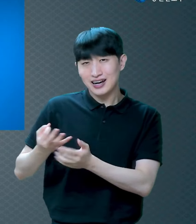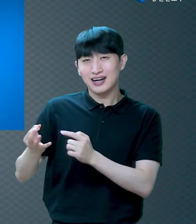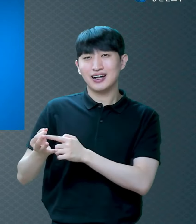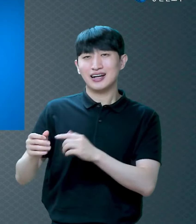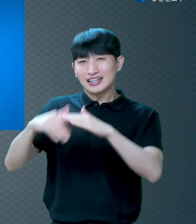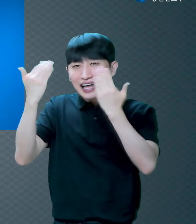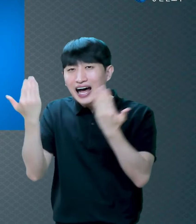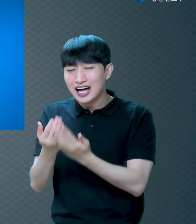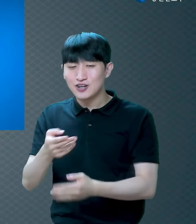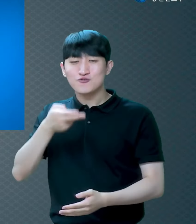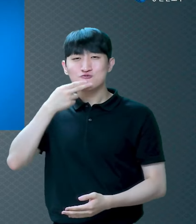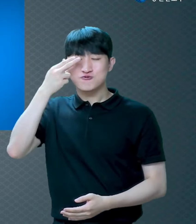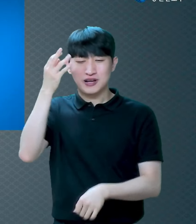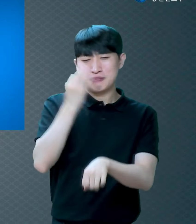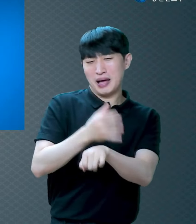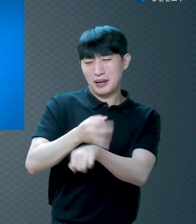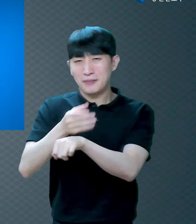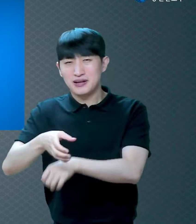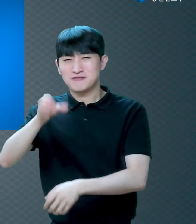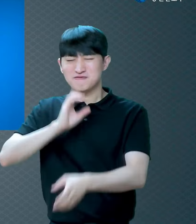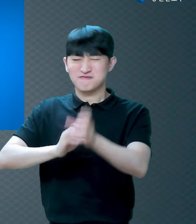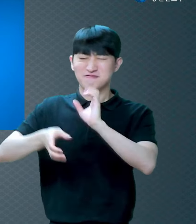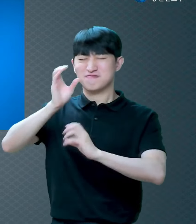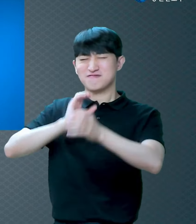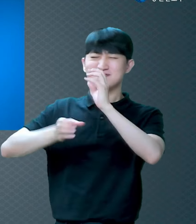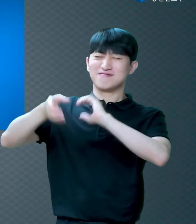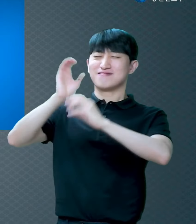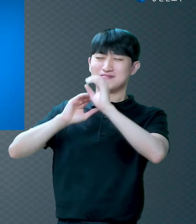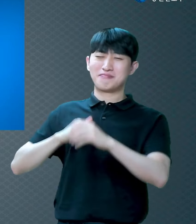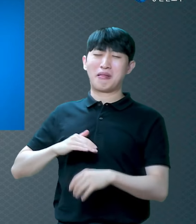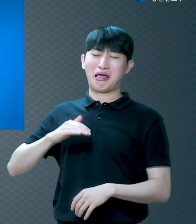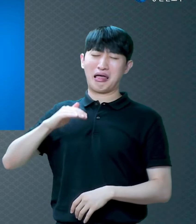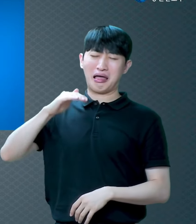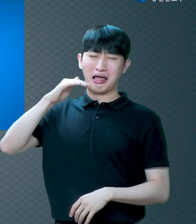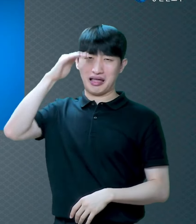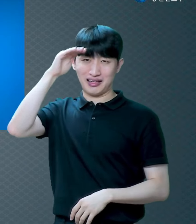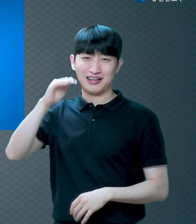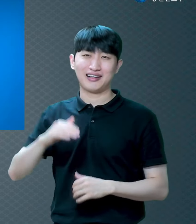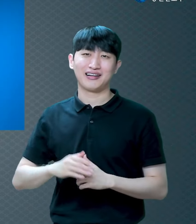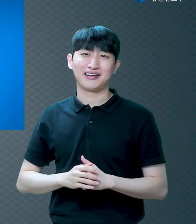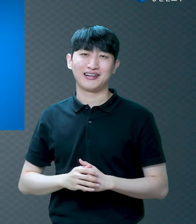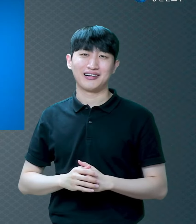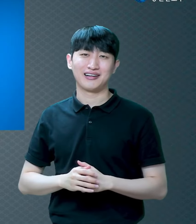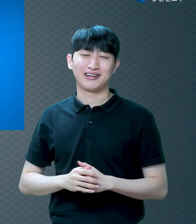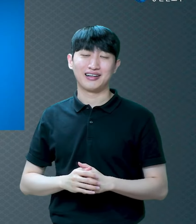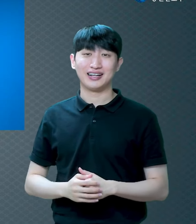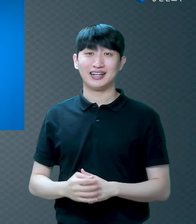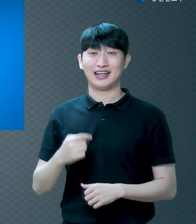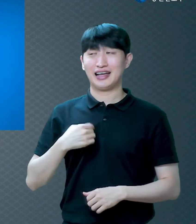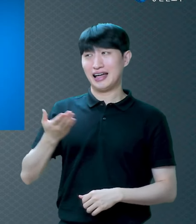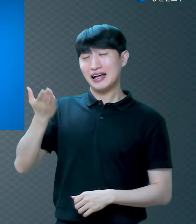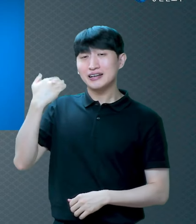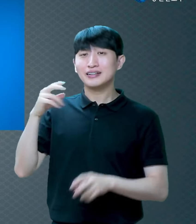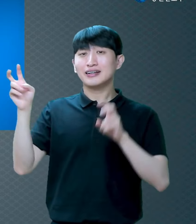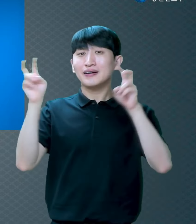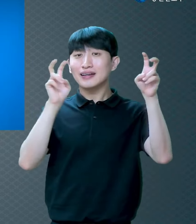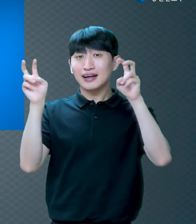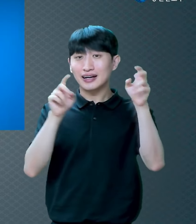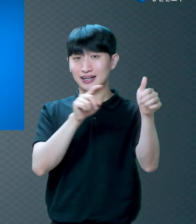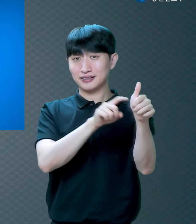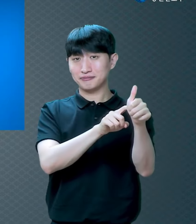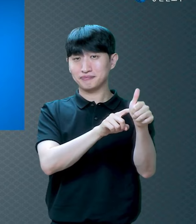보너스가 모자라는 거예요 술값으로 제가 다녔던 회사는 보너스가